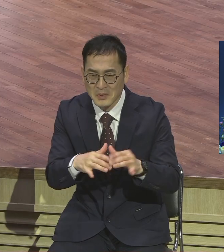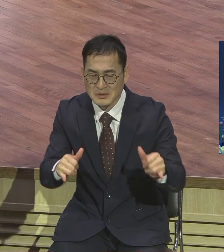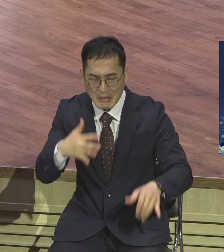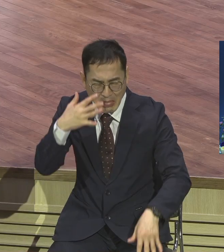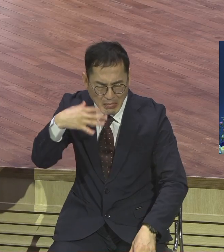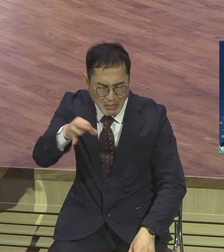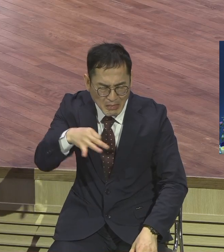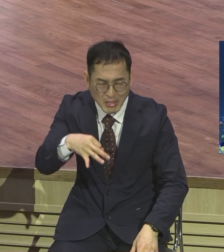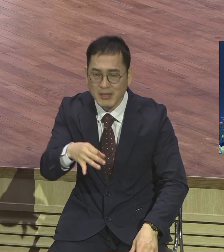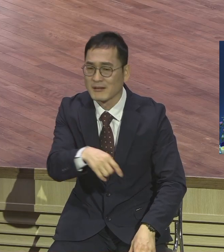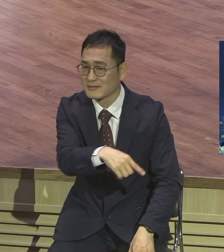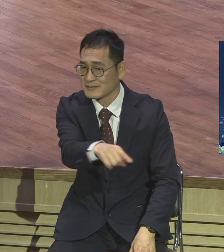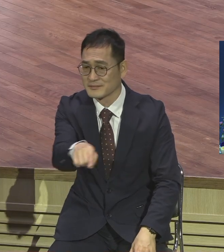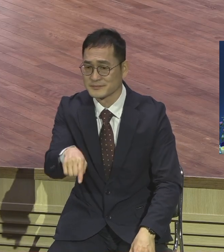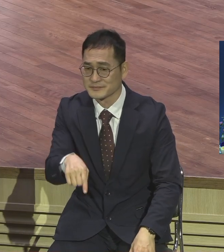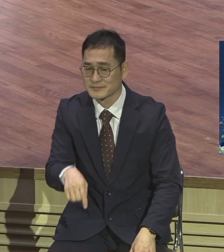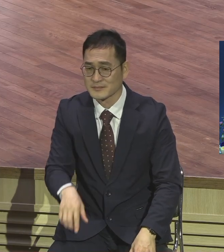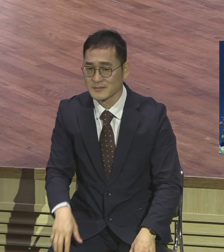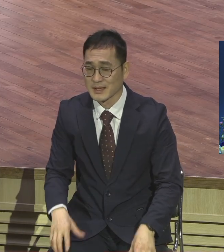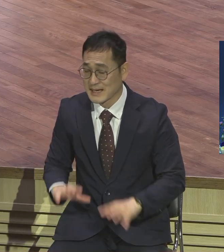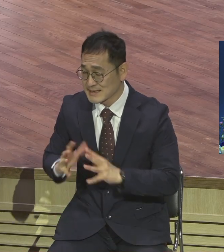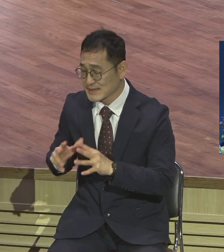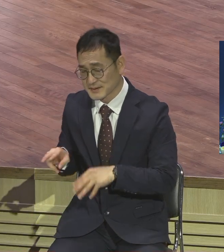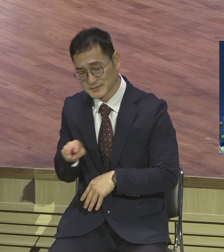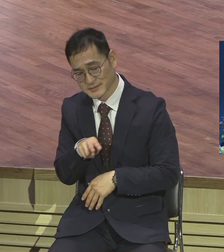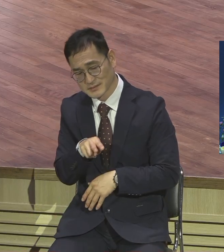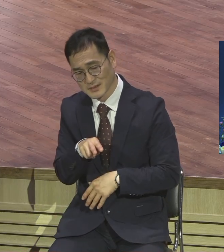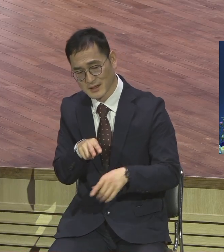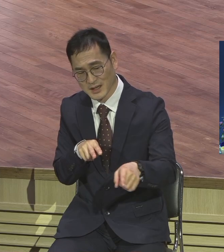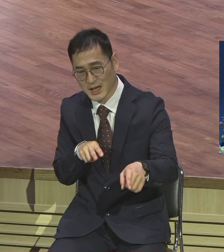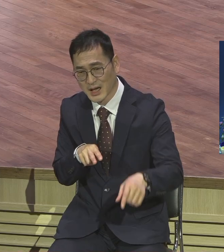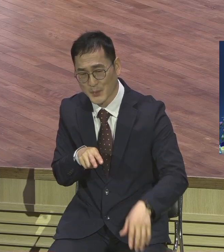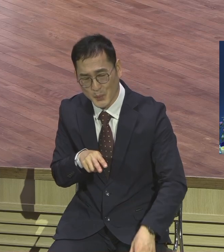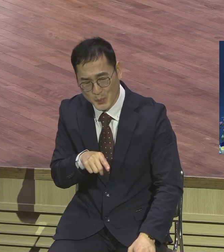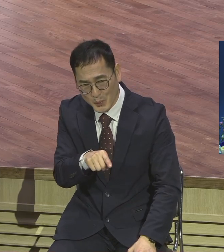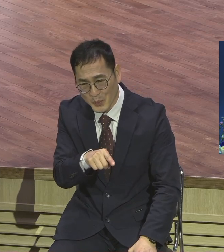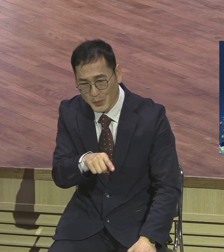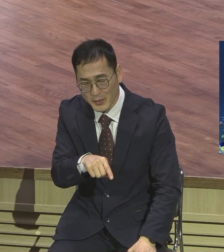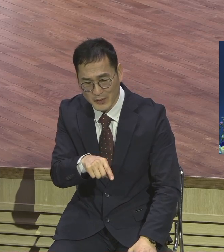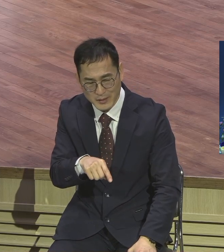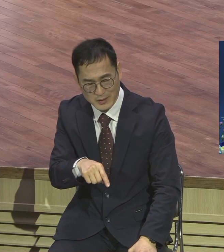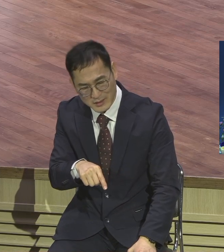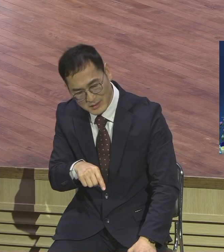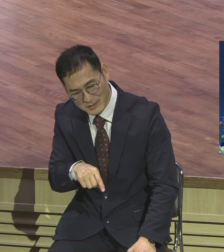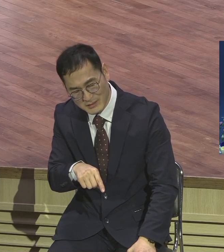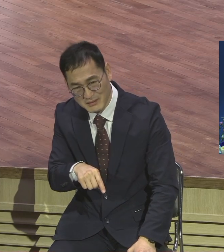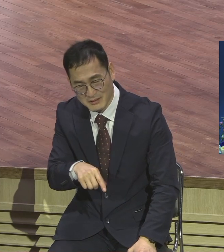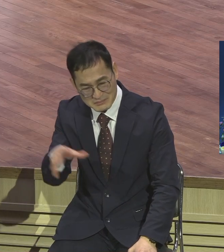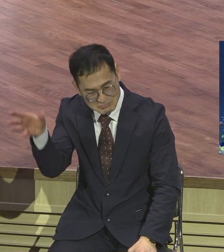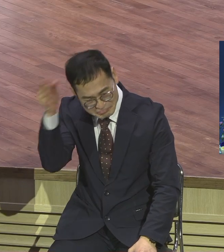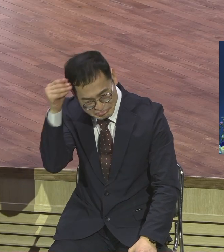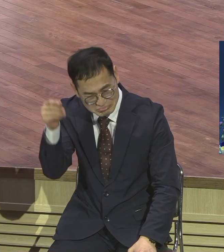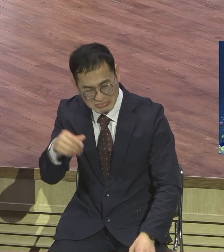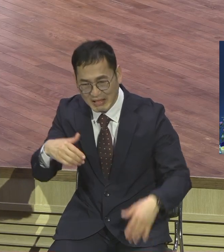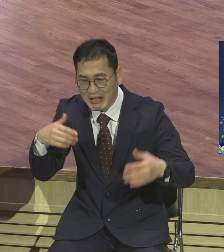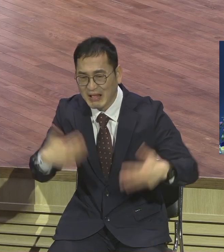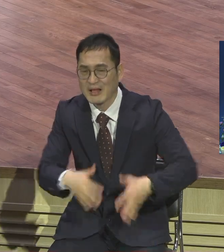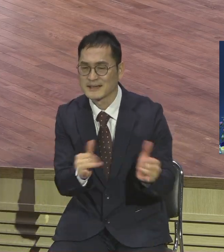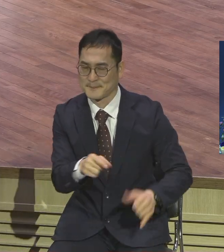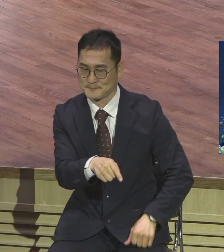세상의 눈으로 바라볼 때는 연약하고 무능한 제자들이었어요 사실은 보통 사람 어떤